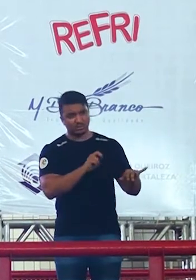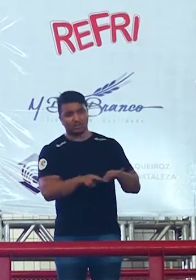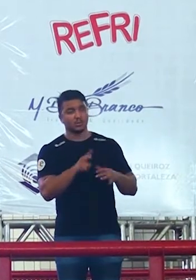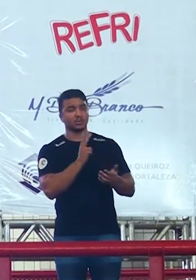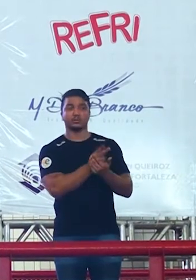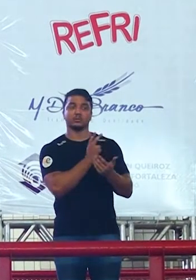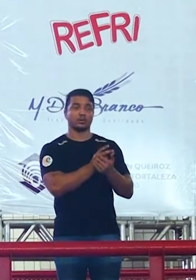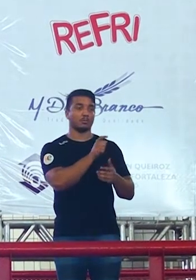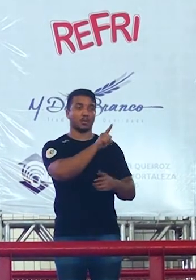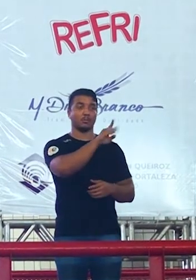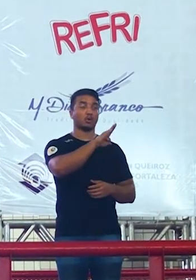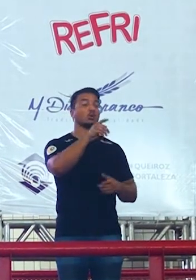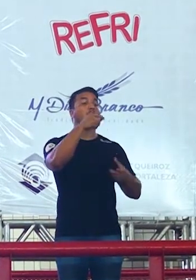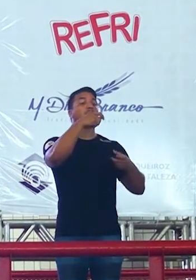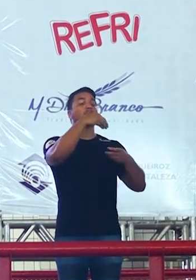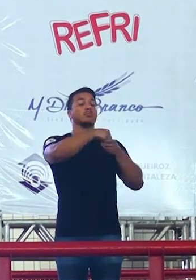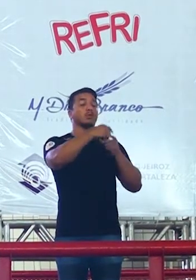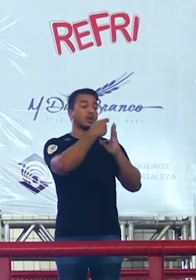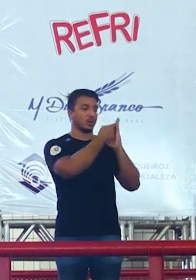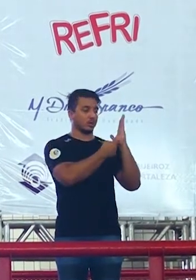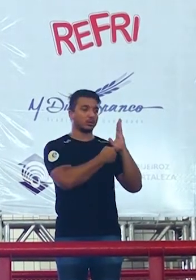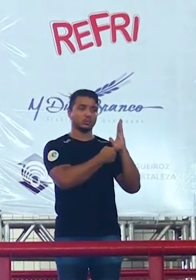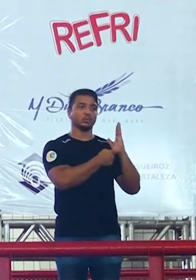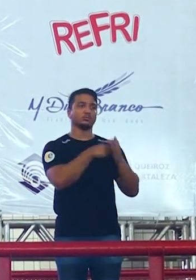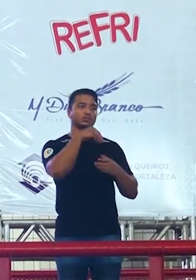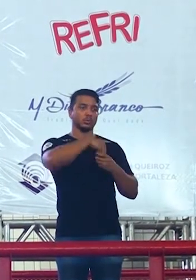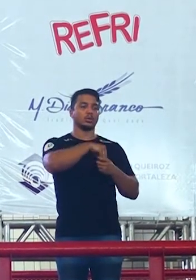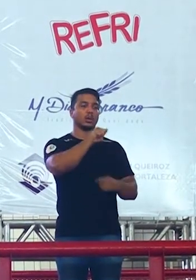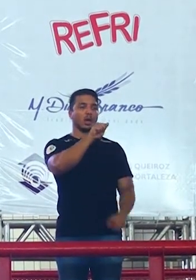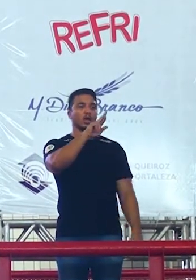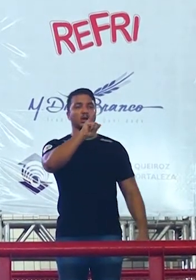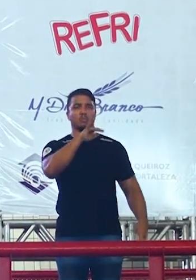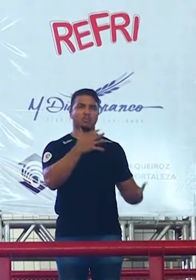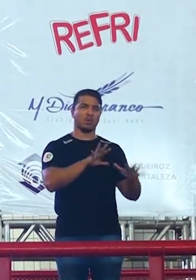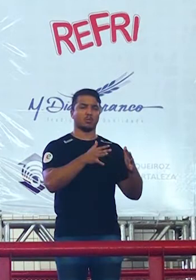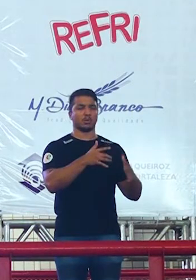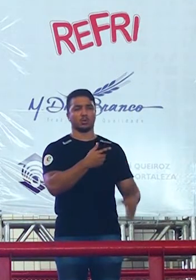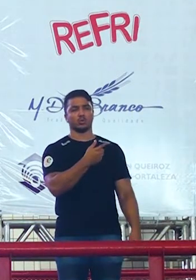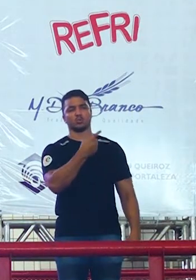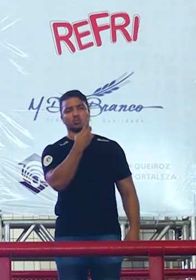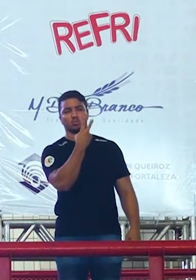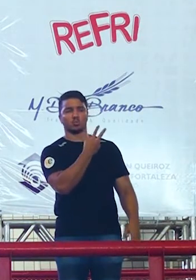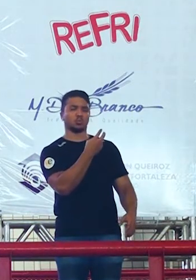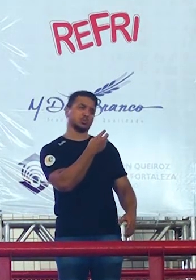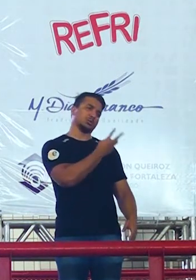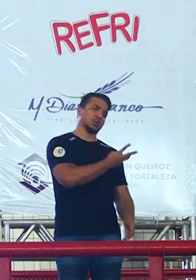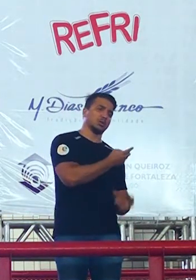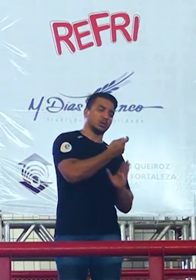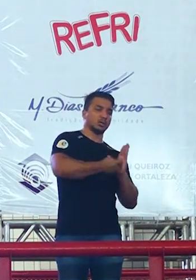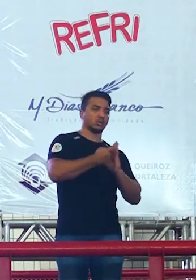no laboratório de redação do Ari ele escrevia em média duas a três redações